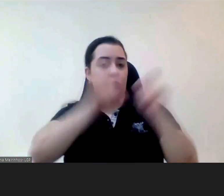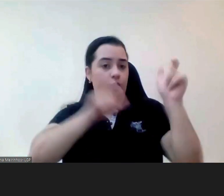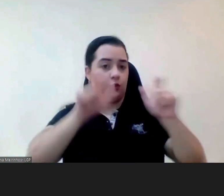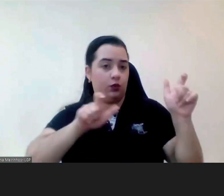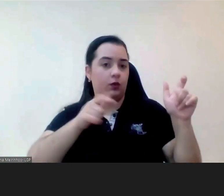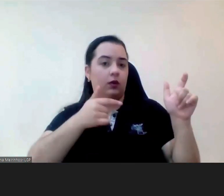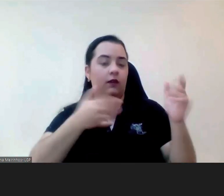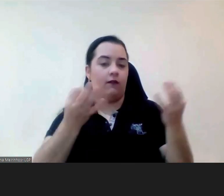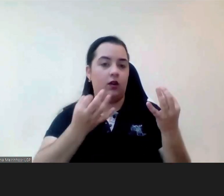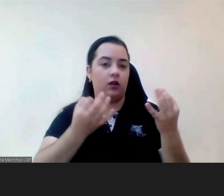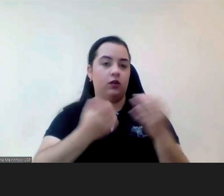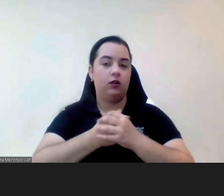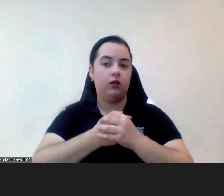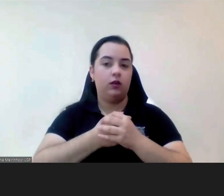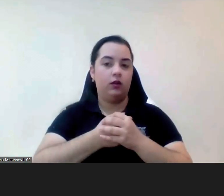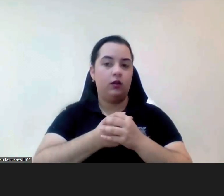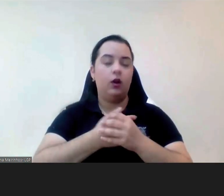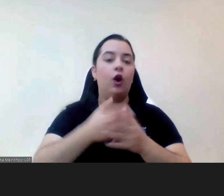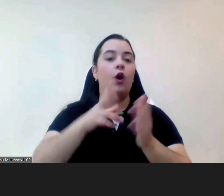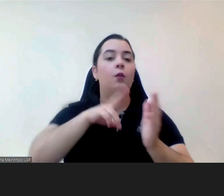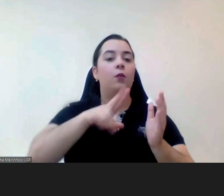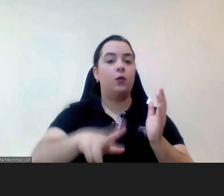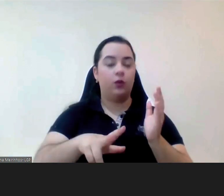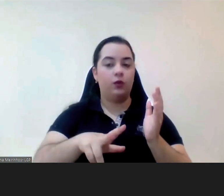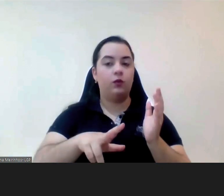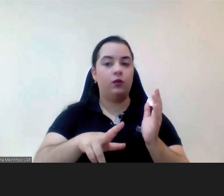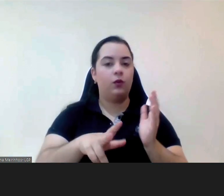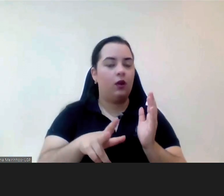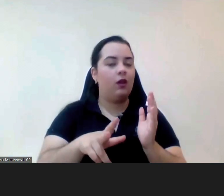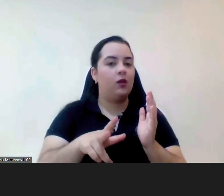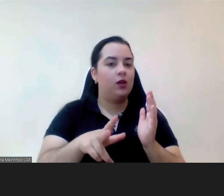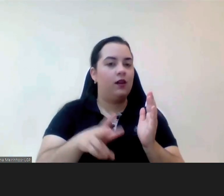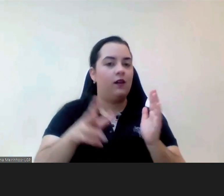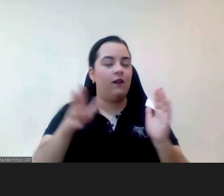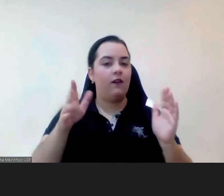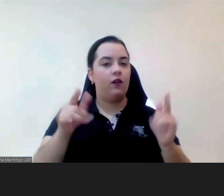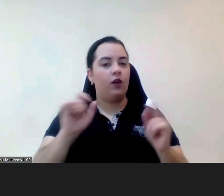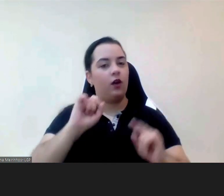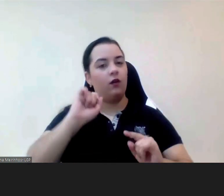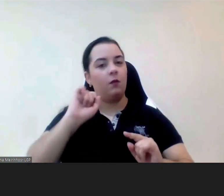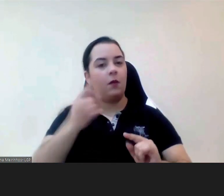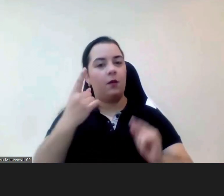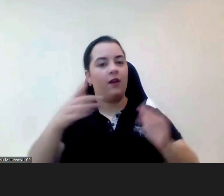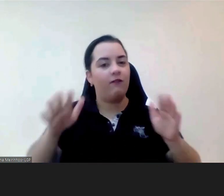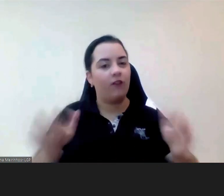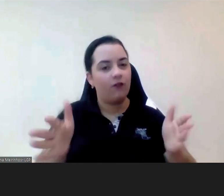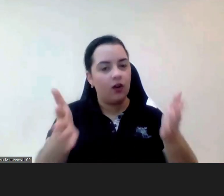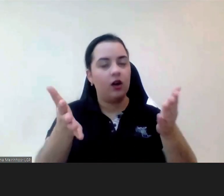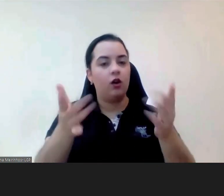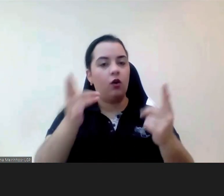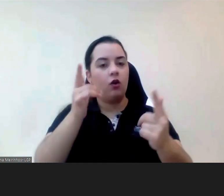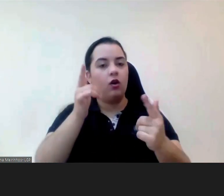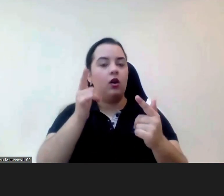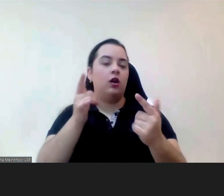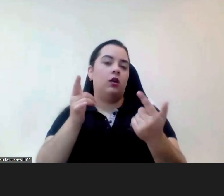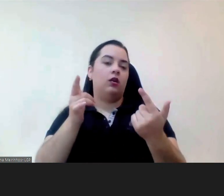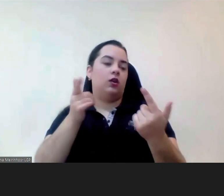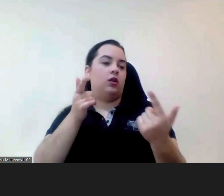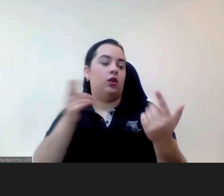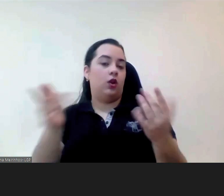papel importante nesse reconhecimento a nível europeu foi uma diretiva do tempo do